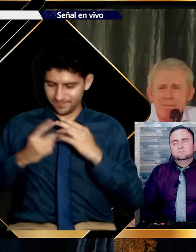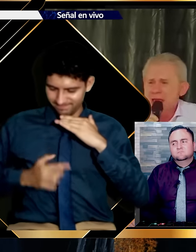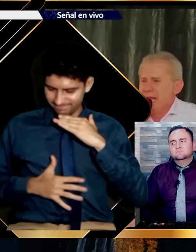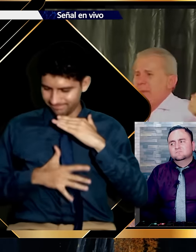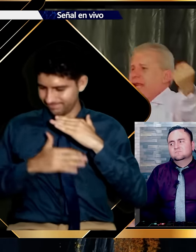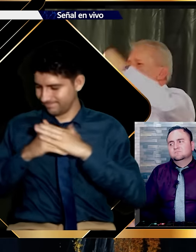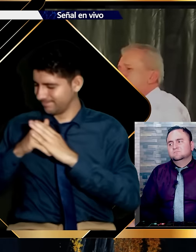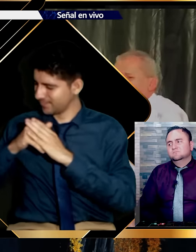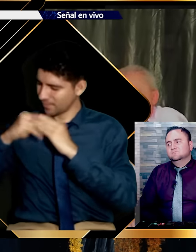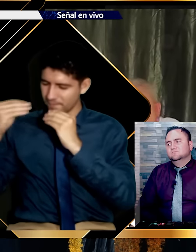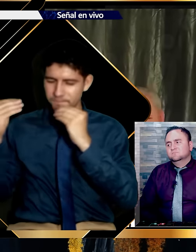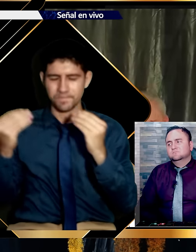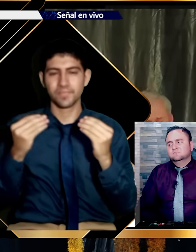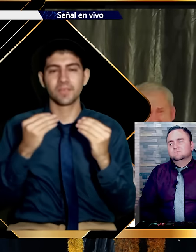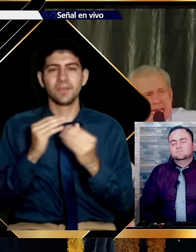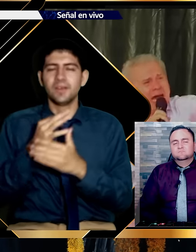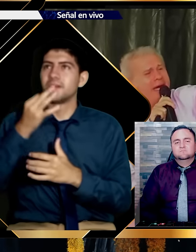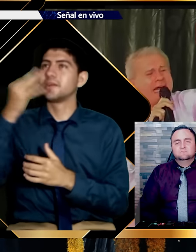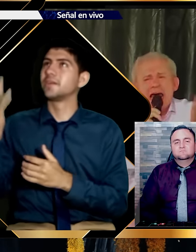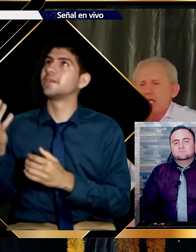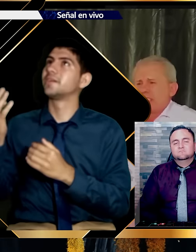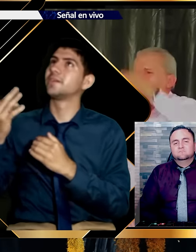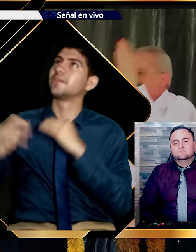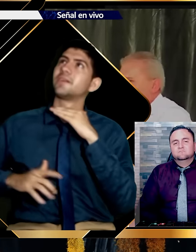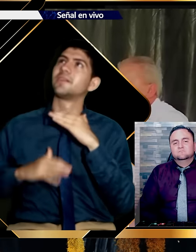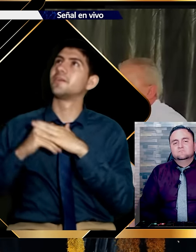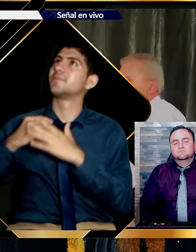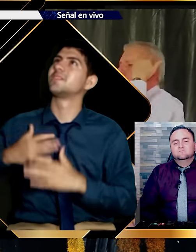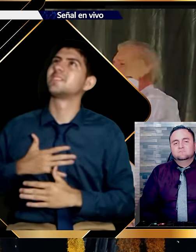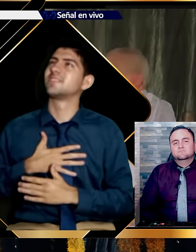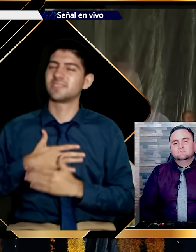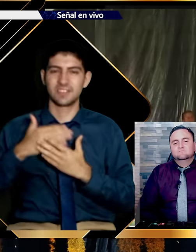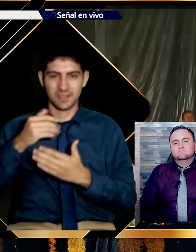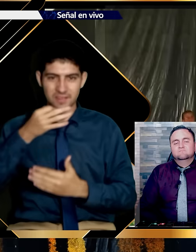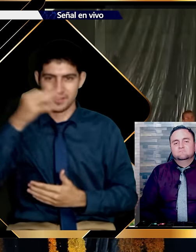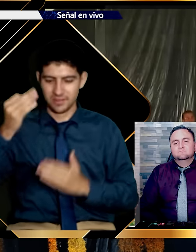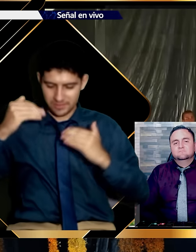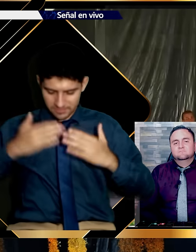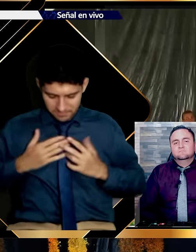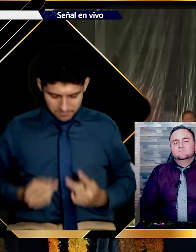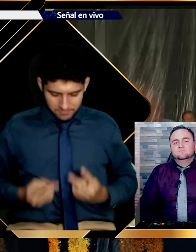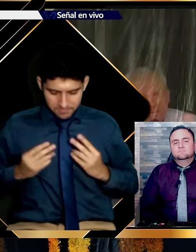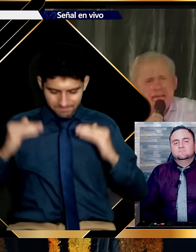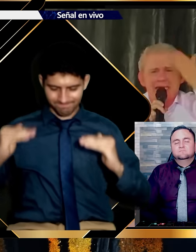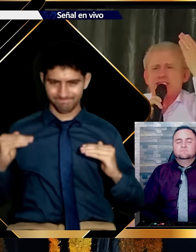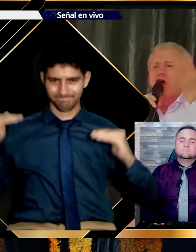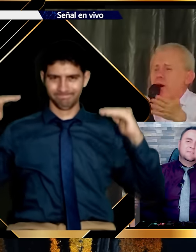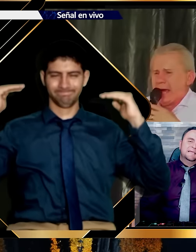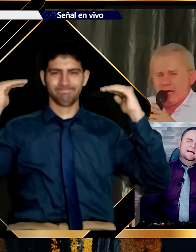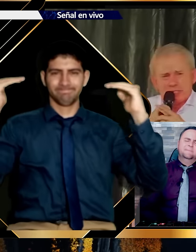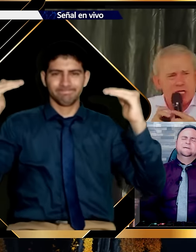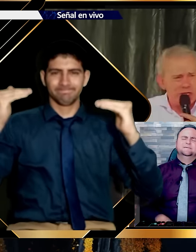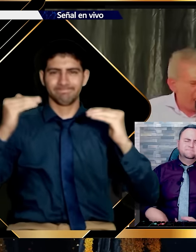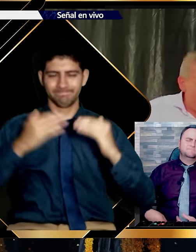amó. La verdad nos tiene aquí. La verdad nos ha puesto en lugares altos. La verdad es